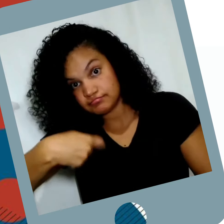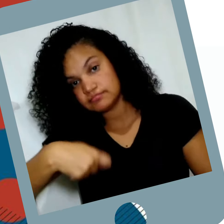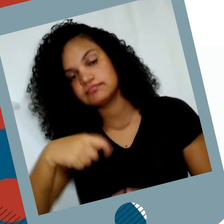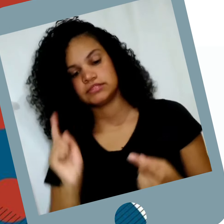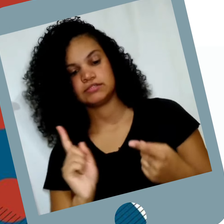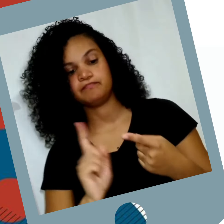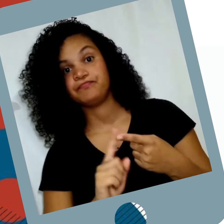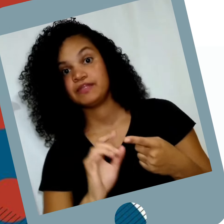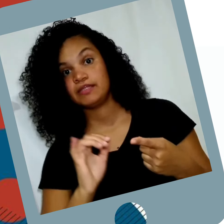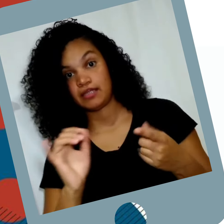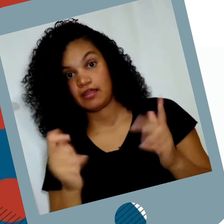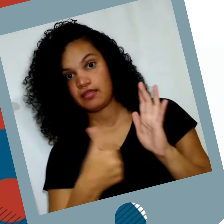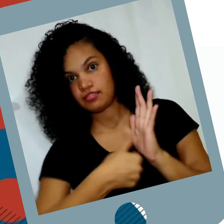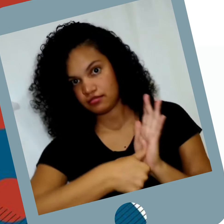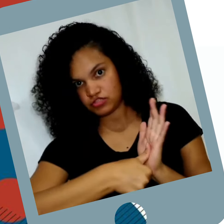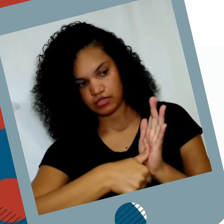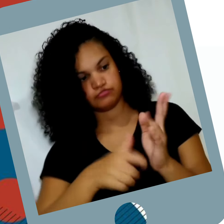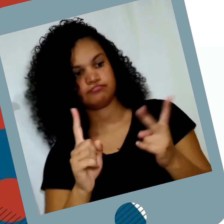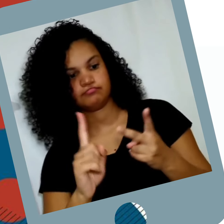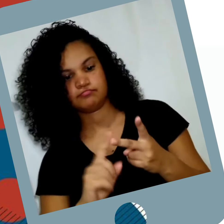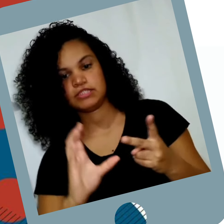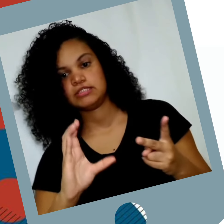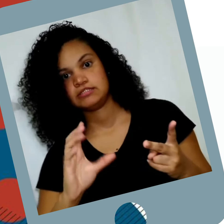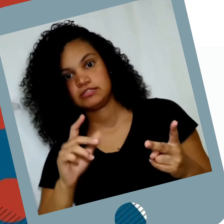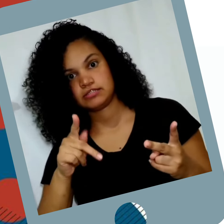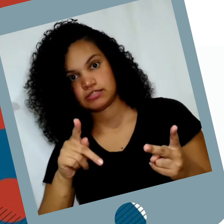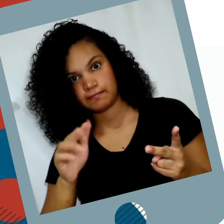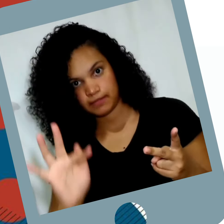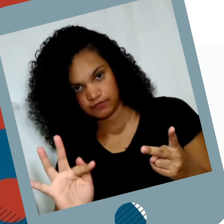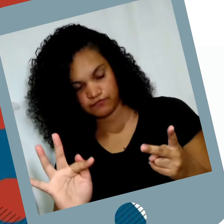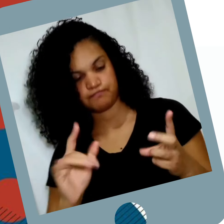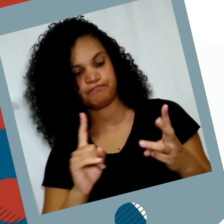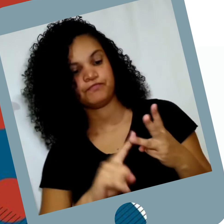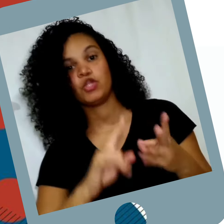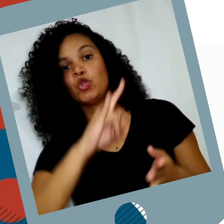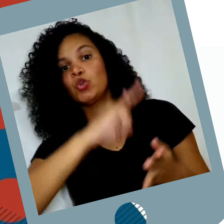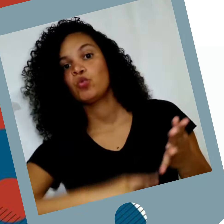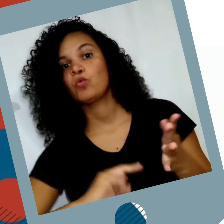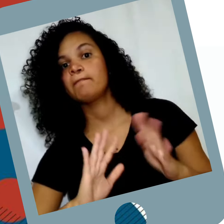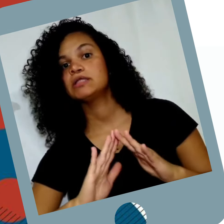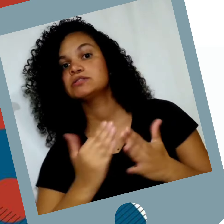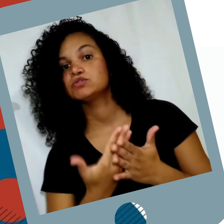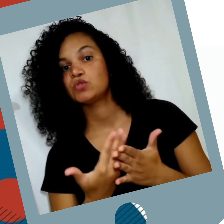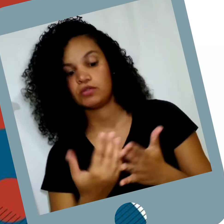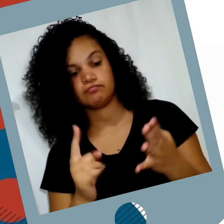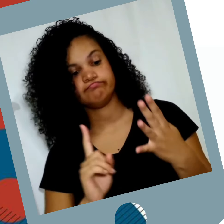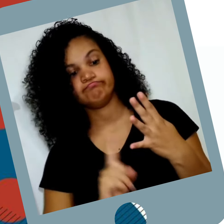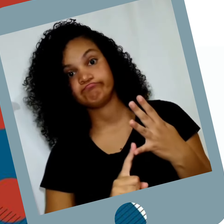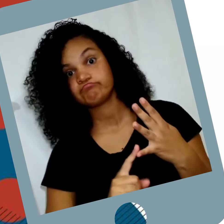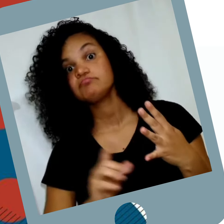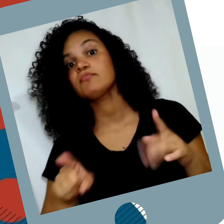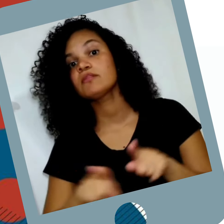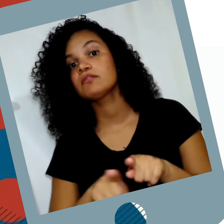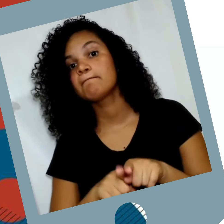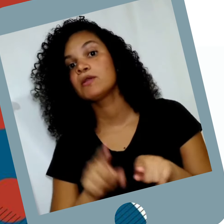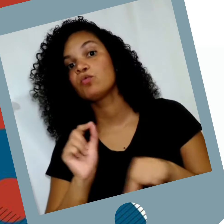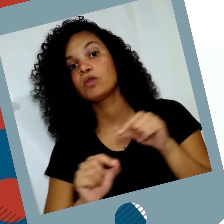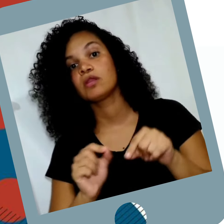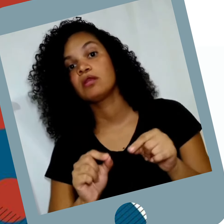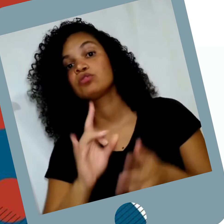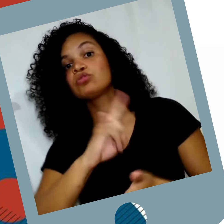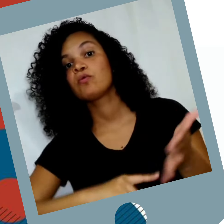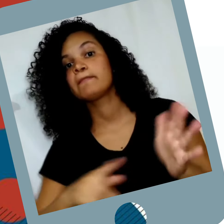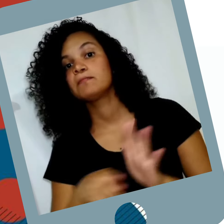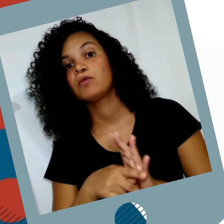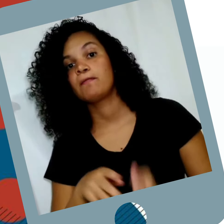candidato precisará do documento de identidade, CPF, comprovante de escolaridade e,